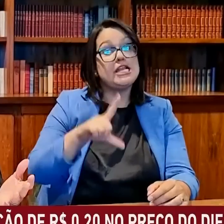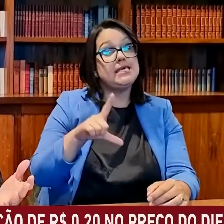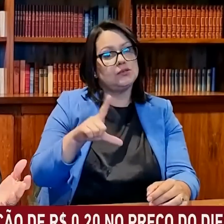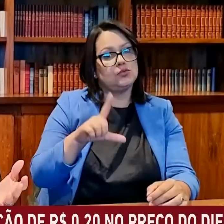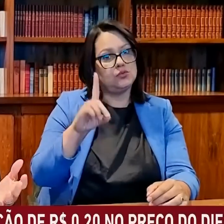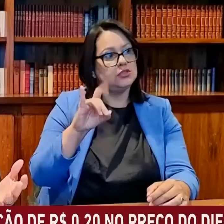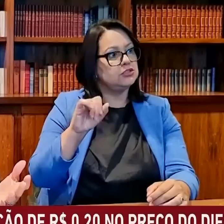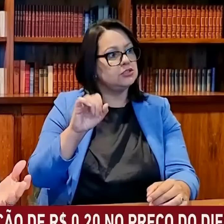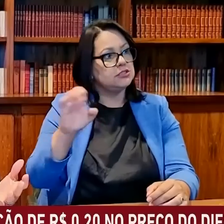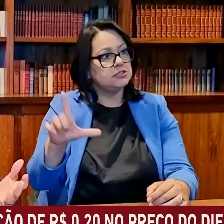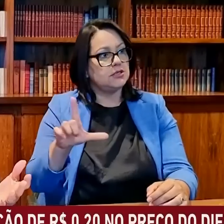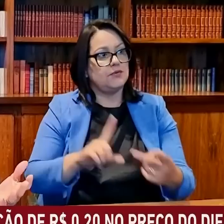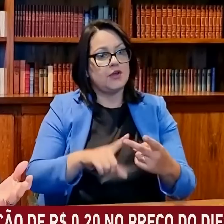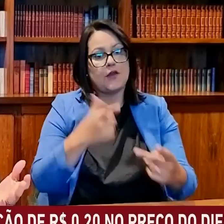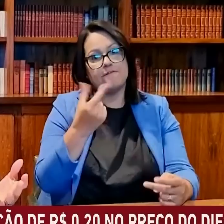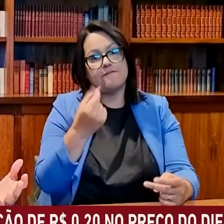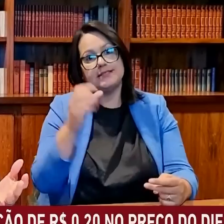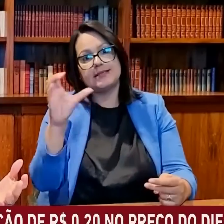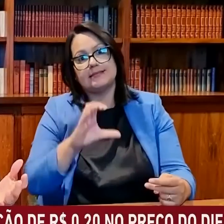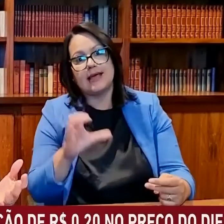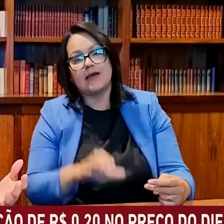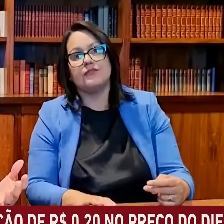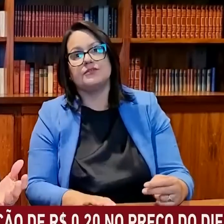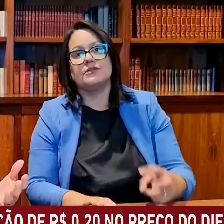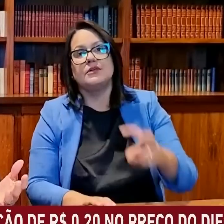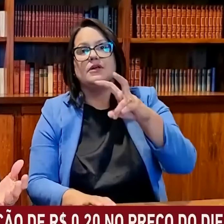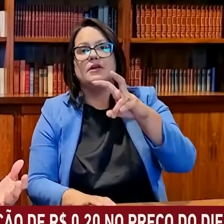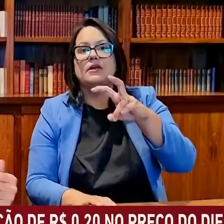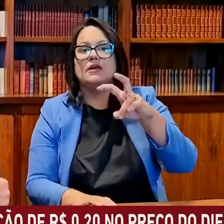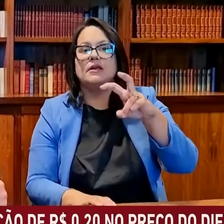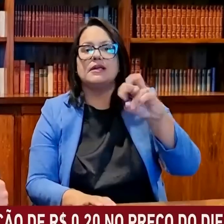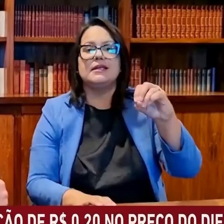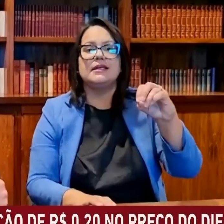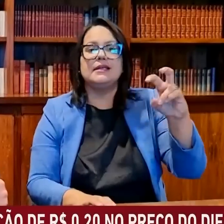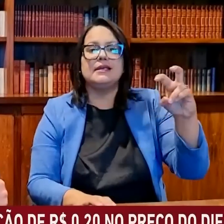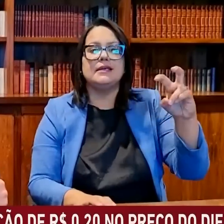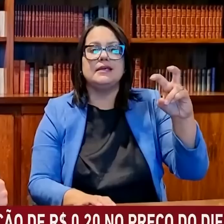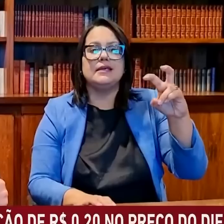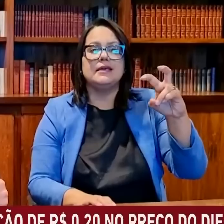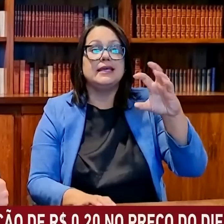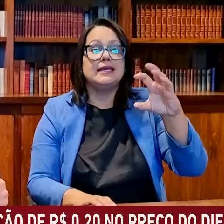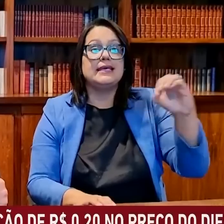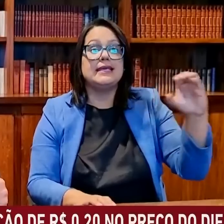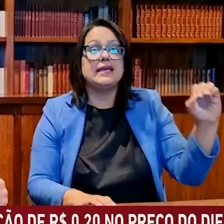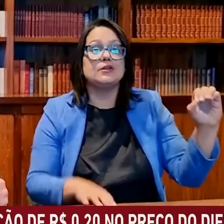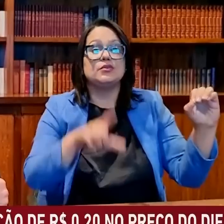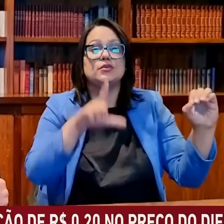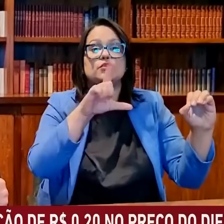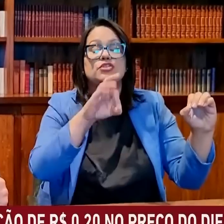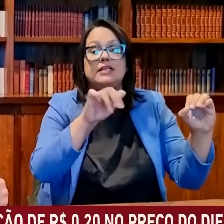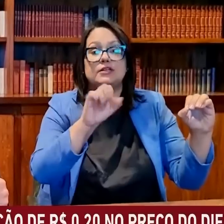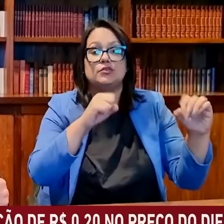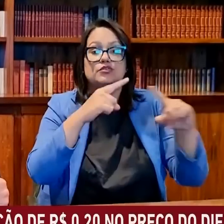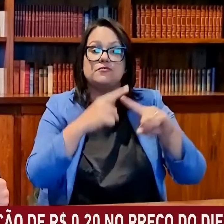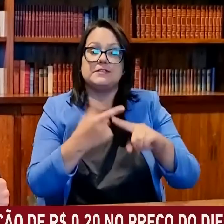Tá? 20 centavos a menos, R 520 vezes 20 centavos, quanto é que dá? R$ 500 vezes 20 centavos. Quanto é que dá?